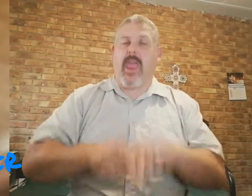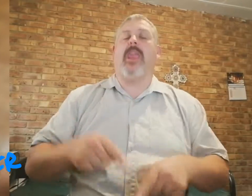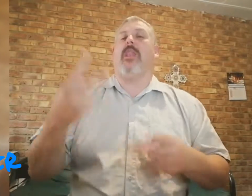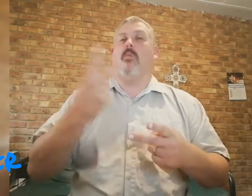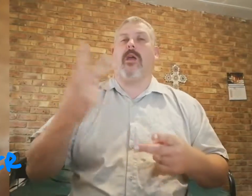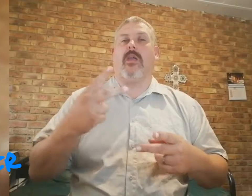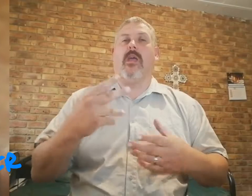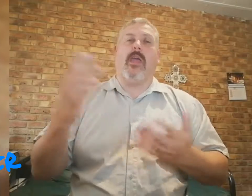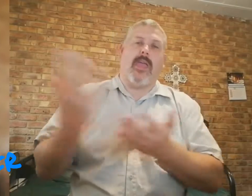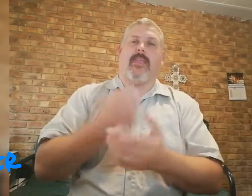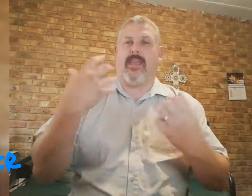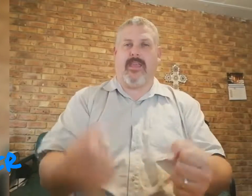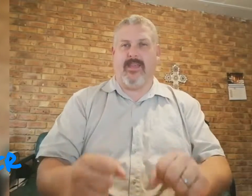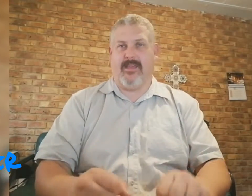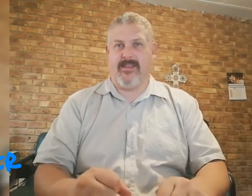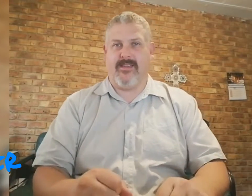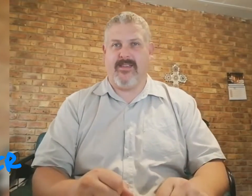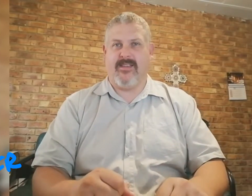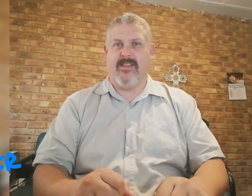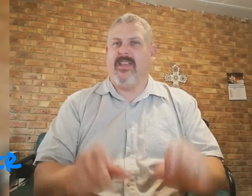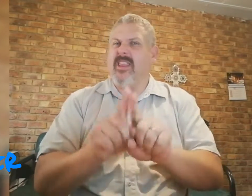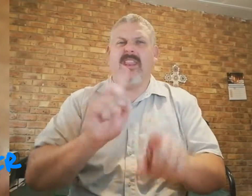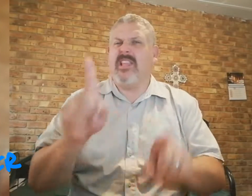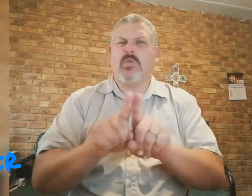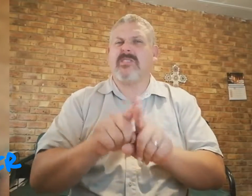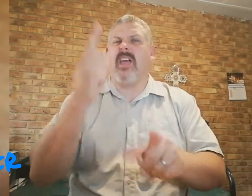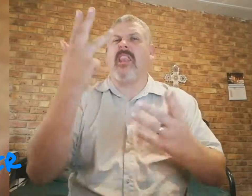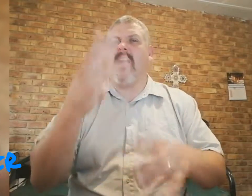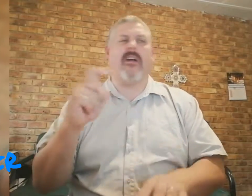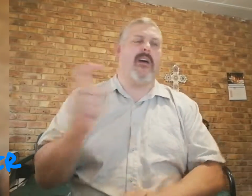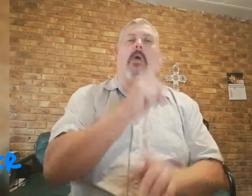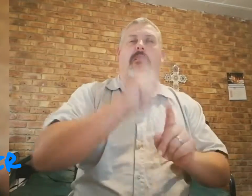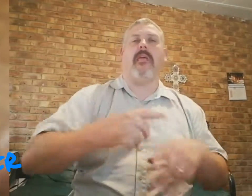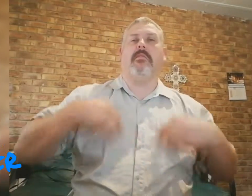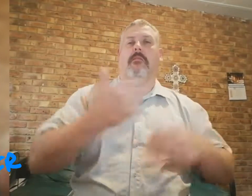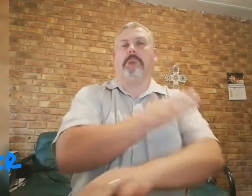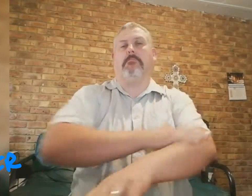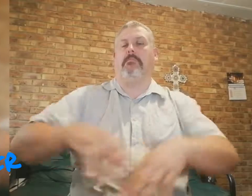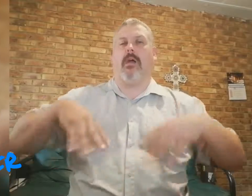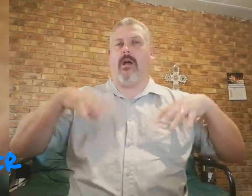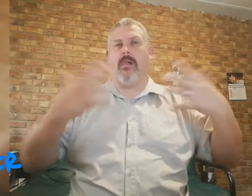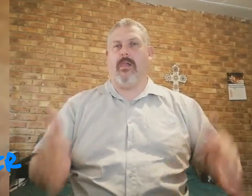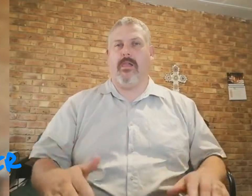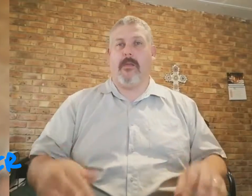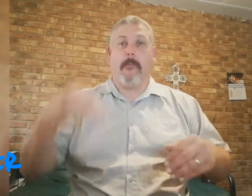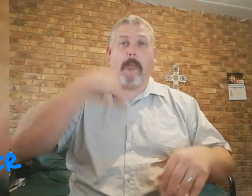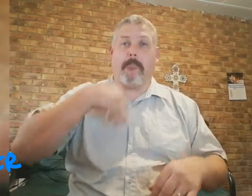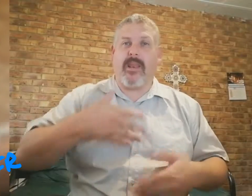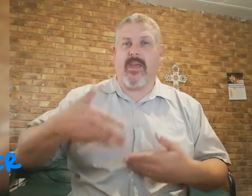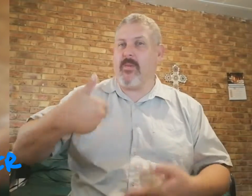en, ook, redde het. Nie soos daai neger, net, al, binne,